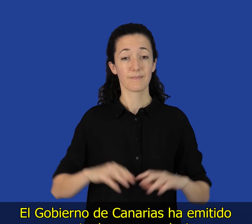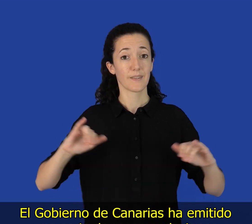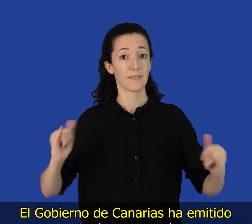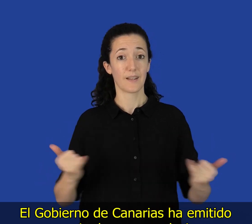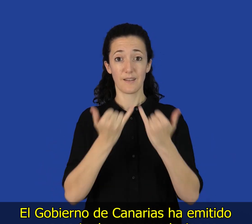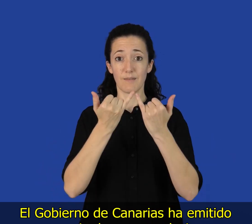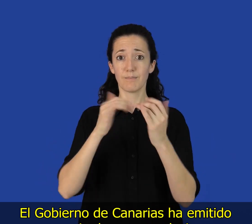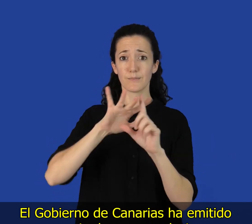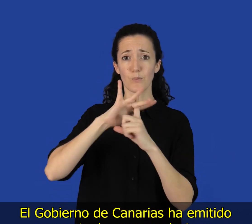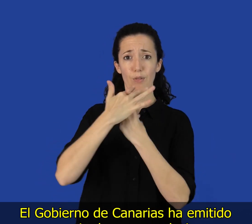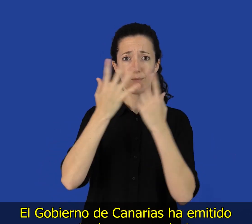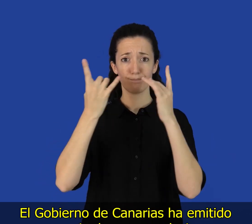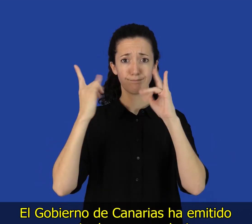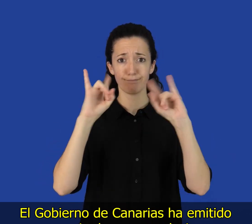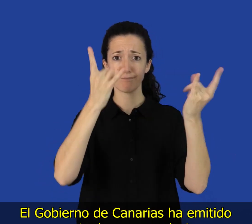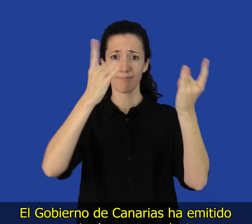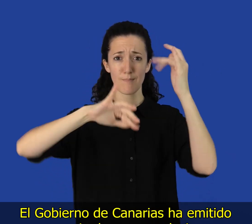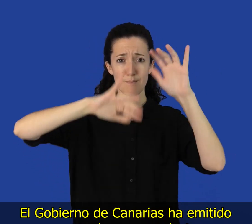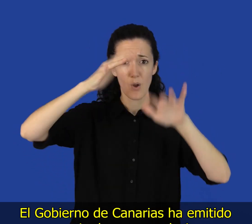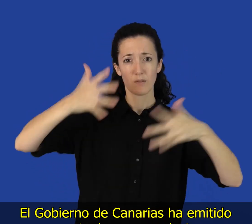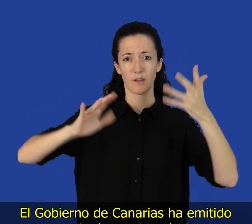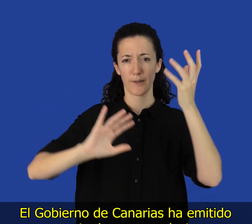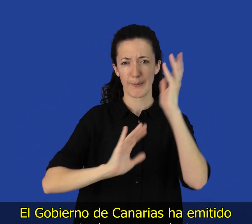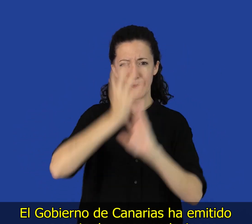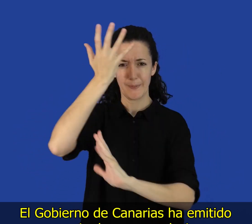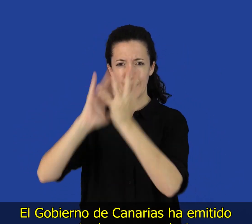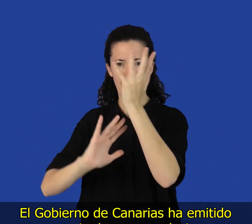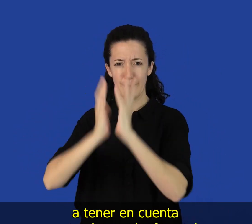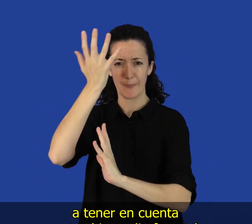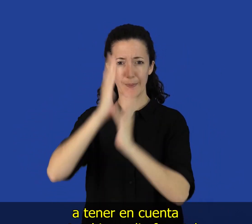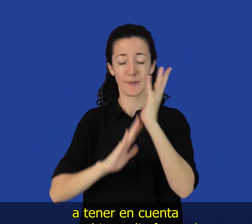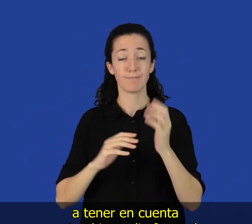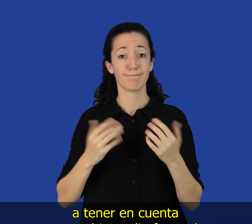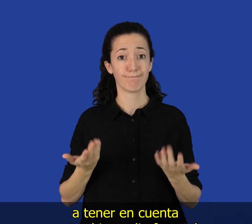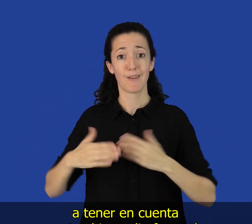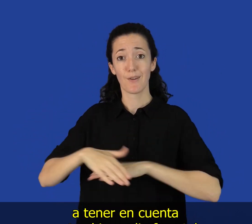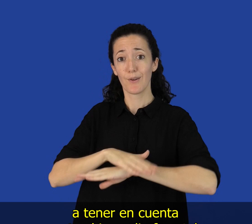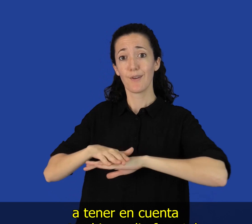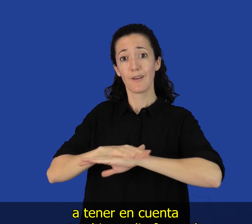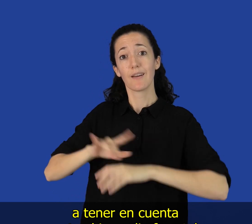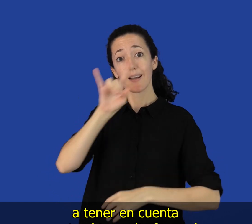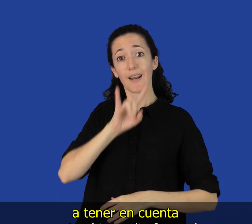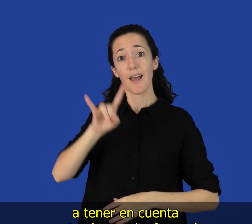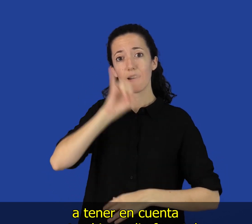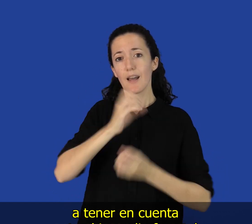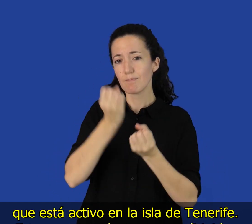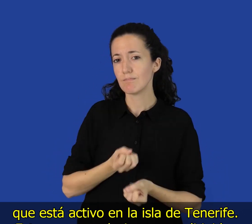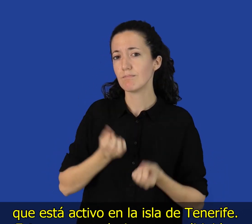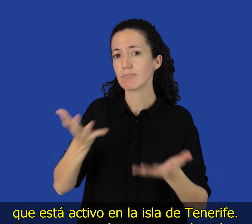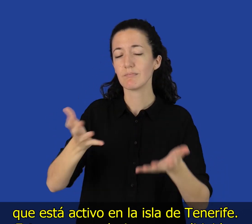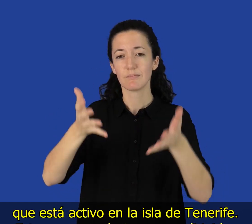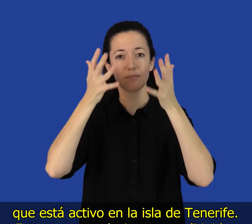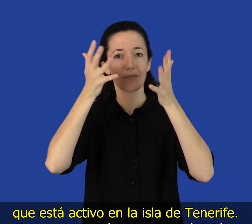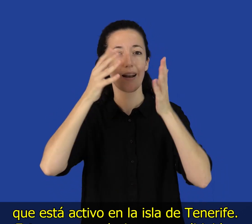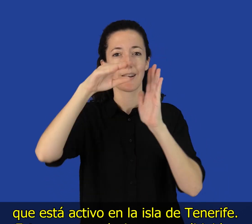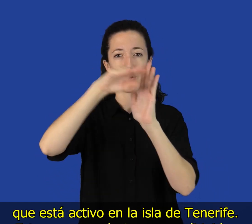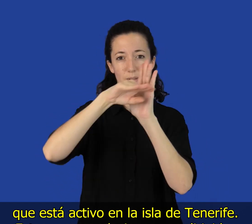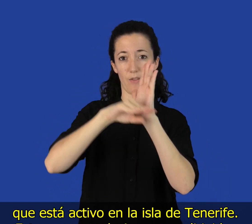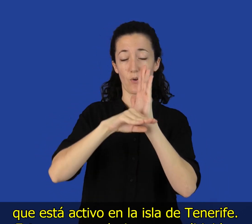El Gobierno de Canarias ha emitido una serie de recomendaciones a tener en cuenta ante el incendio forestal que está activo en la isla de Tenerife.